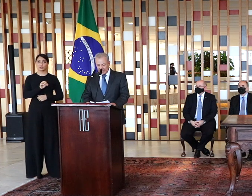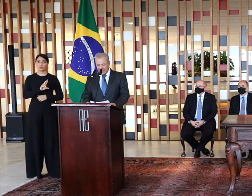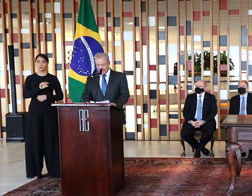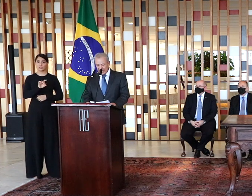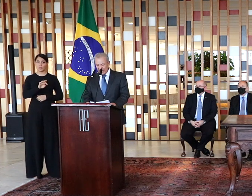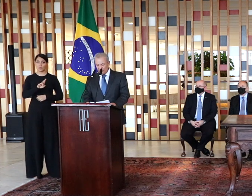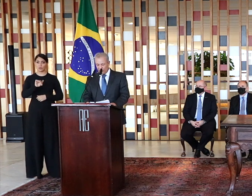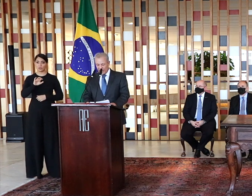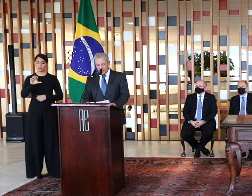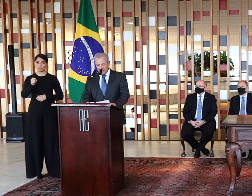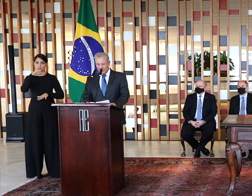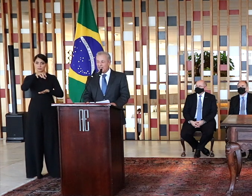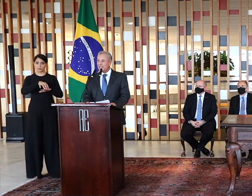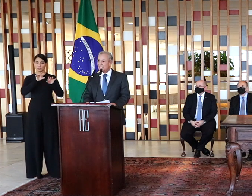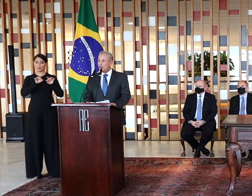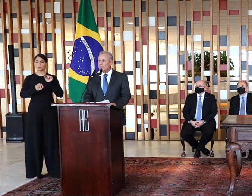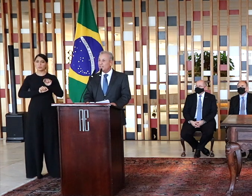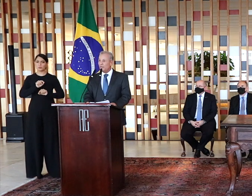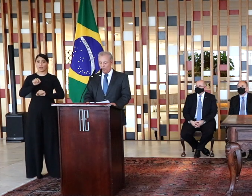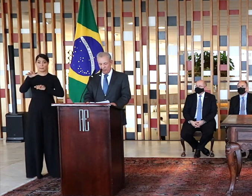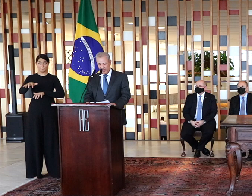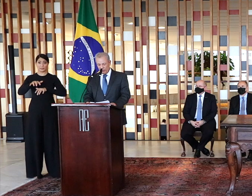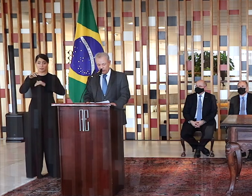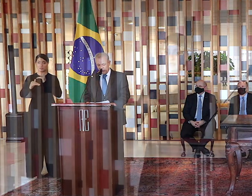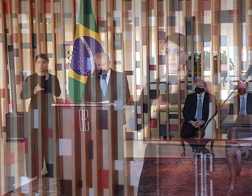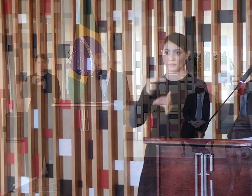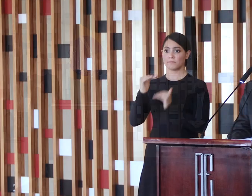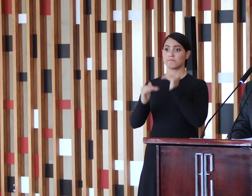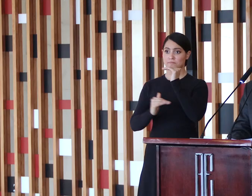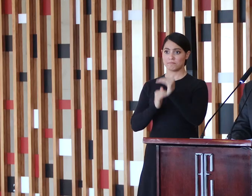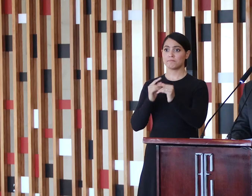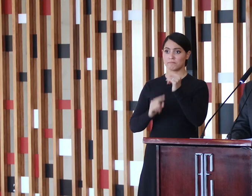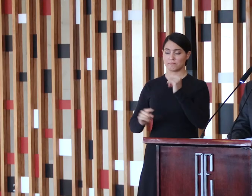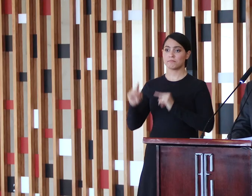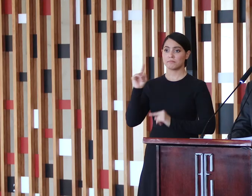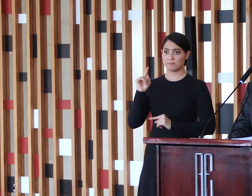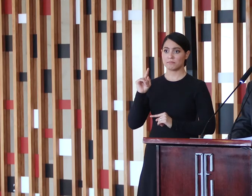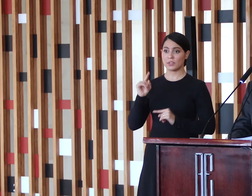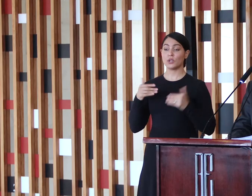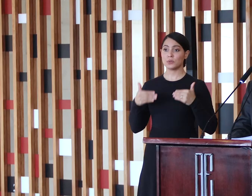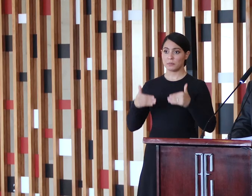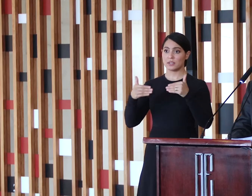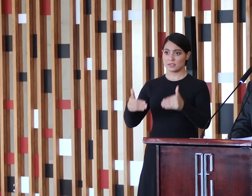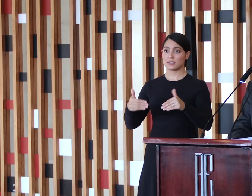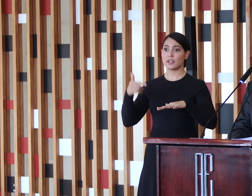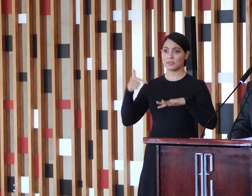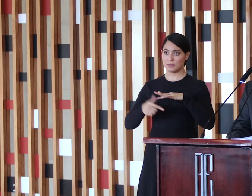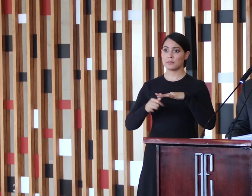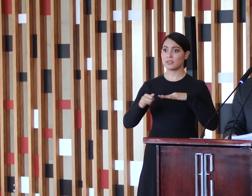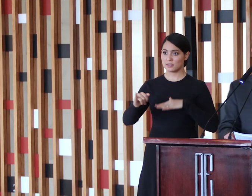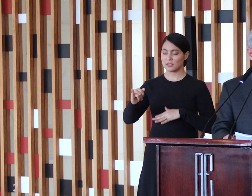se insere no programa Mineração e Desenvolvimento, elaborado pelo Ministério de Minas e Energia